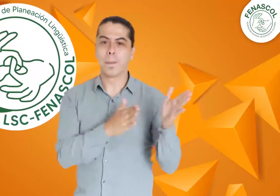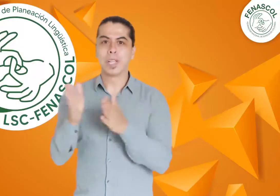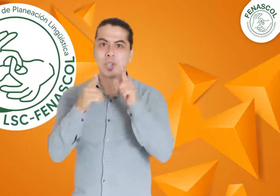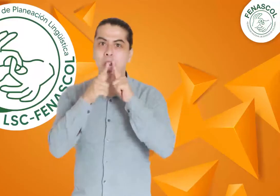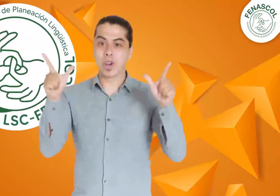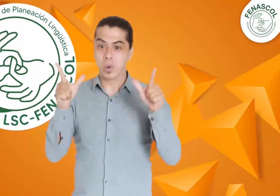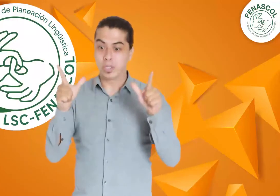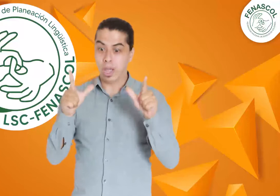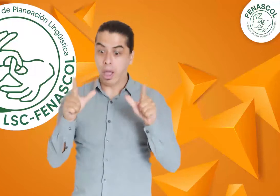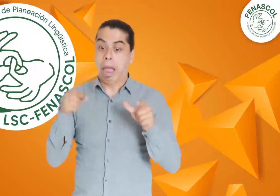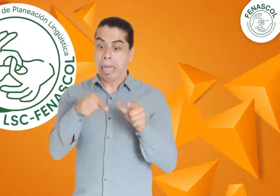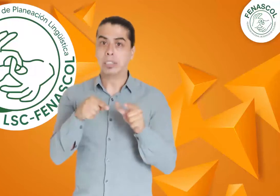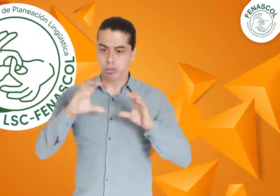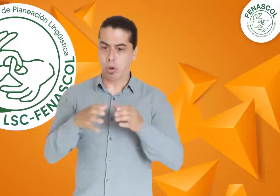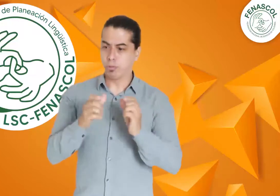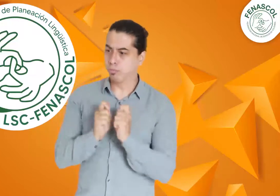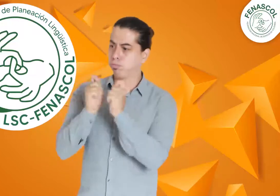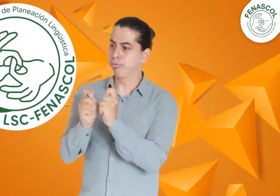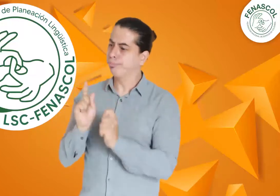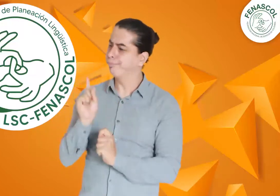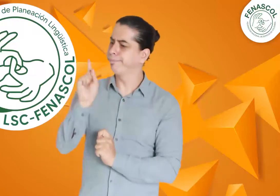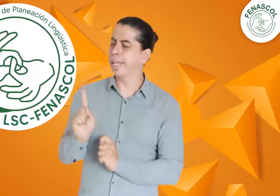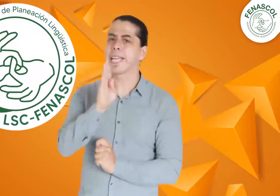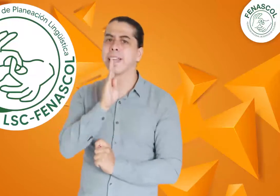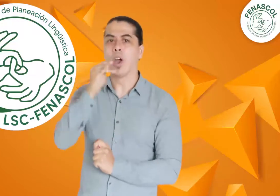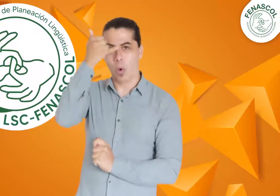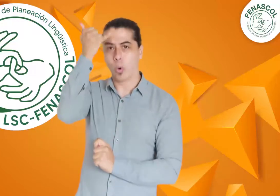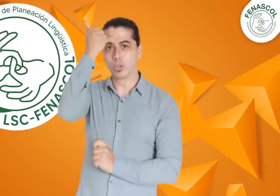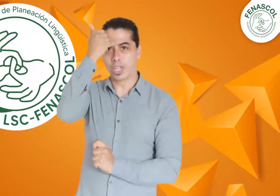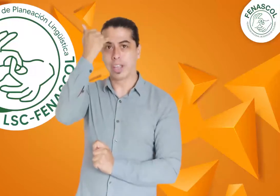la cual designó a José Leal para que los representara.